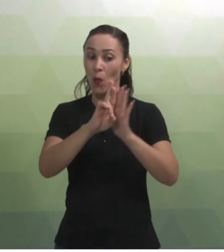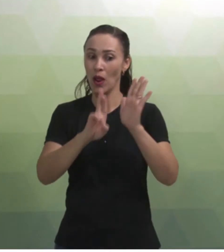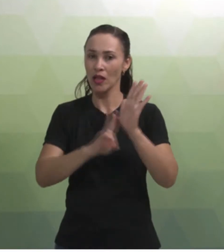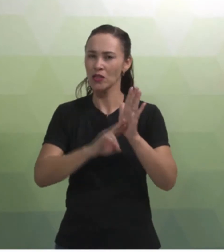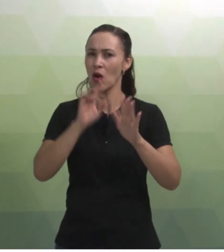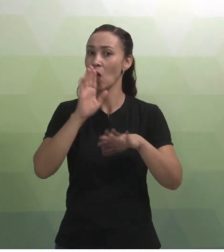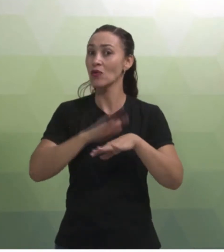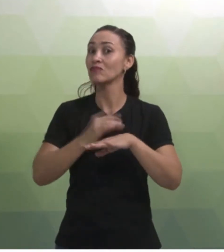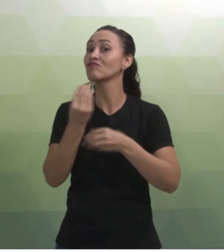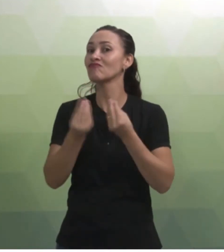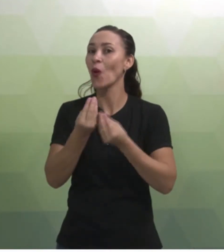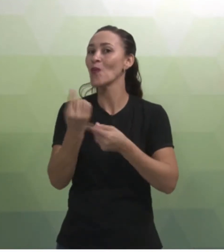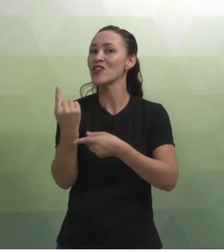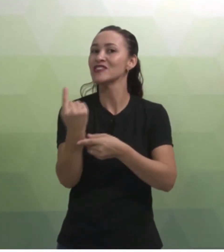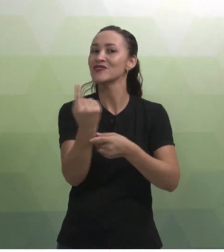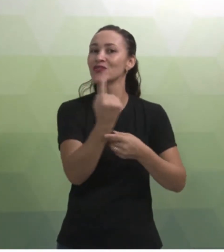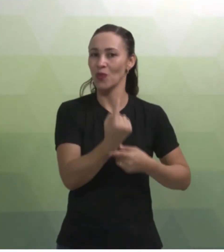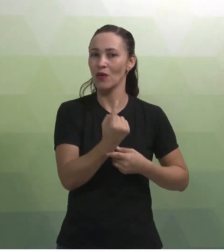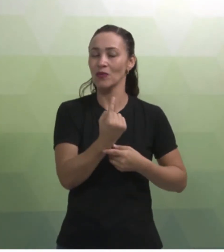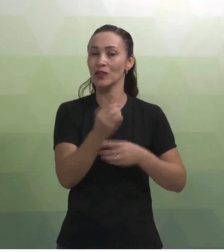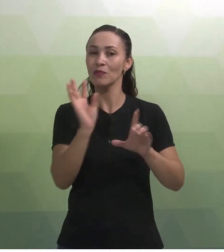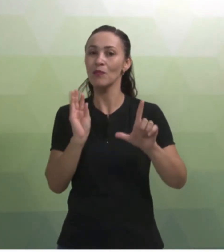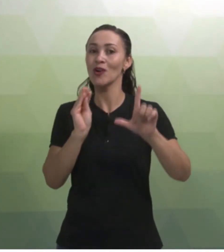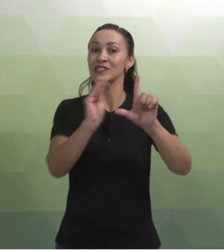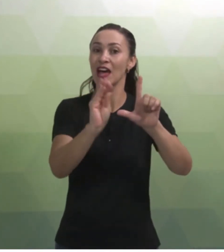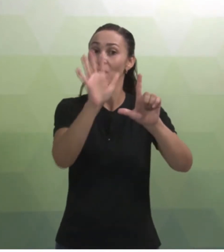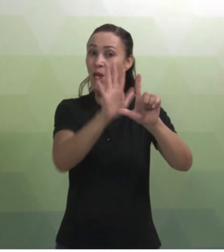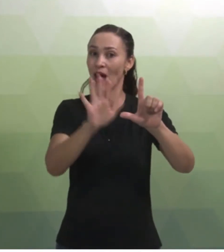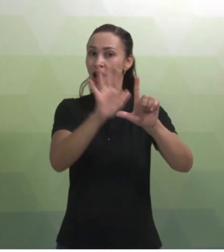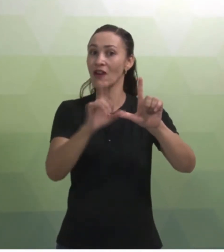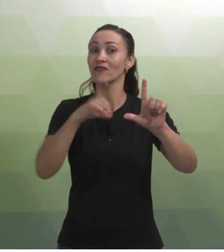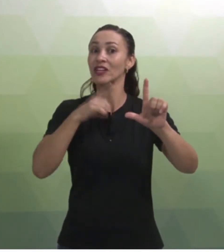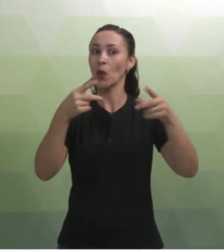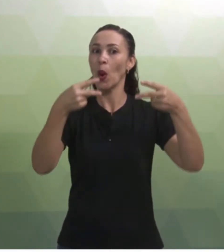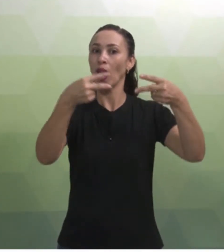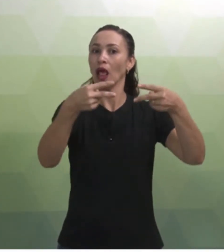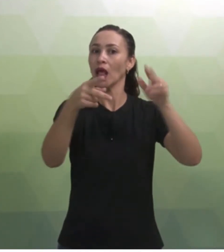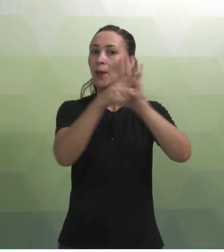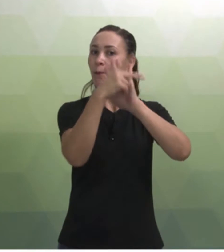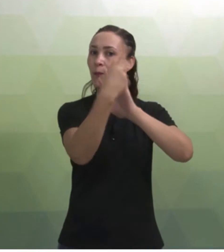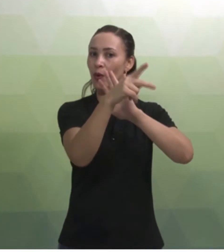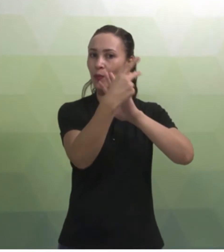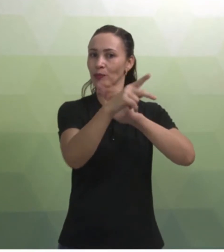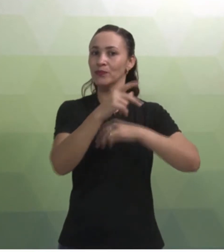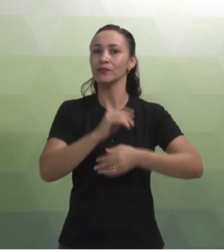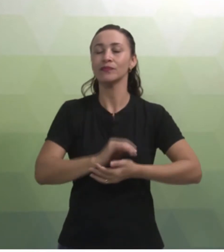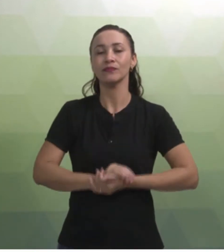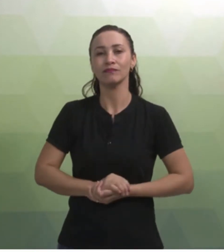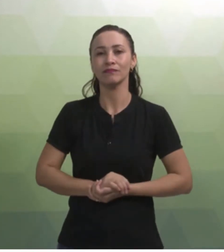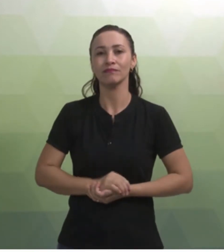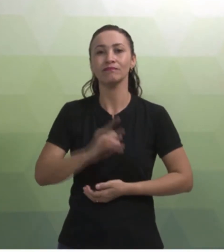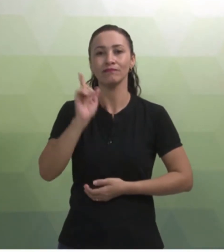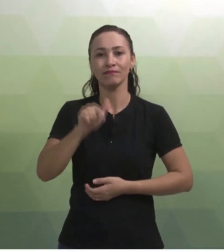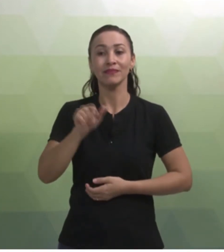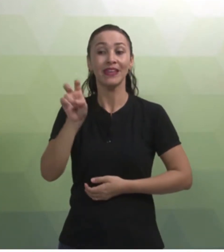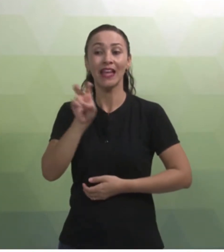individualmente e deverá ser postado no AVA. Lembra? Terá um link próprio para isso. Quinta etapa,